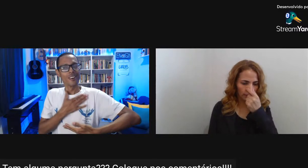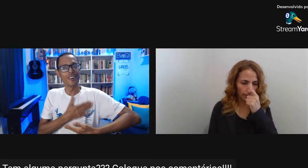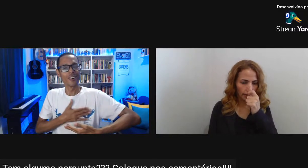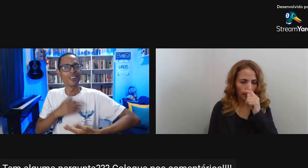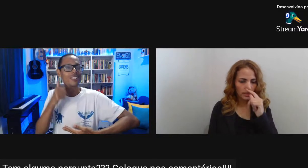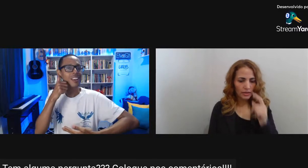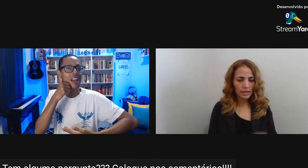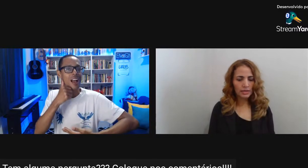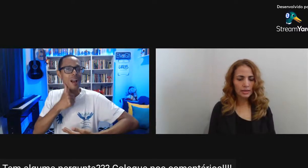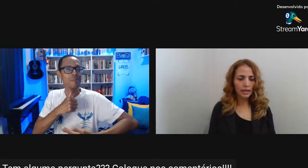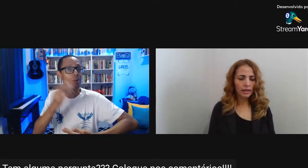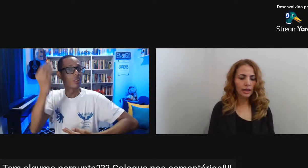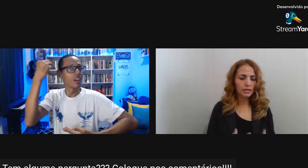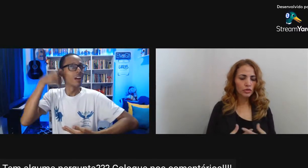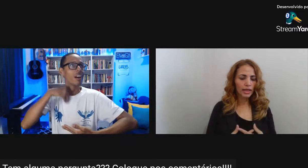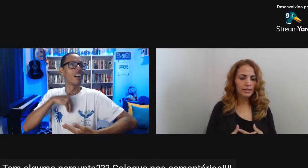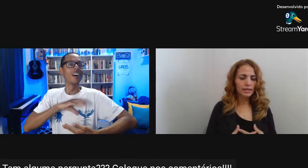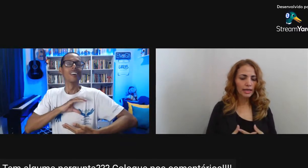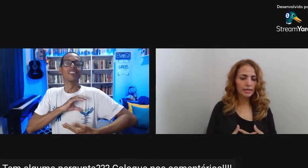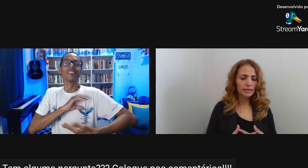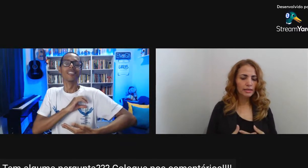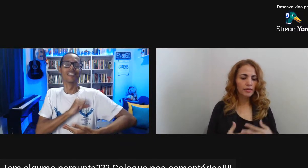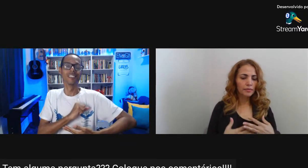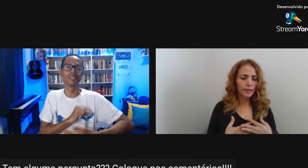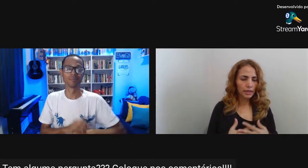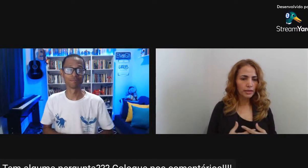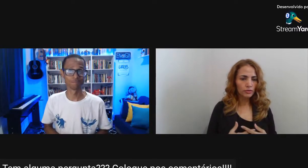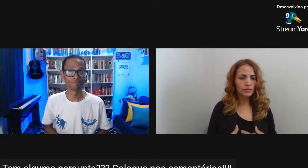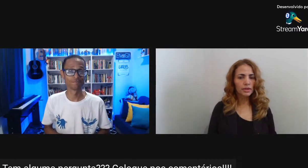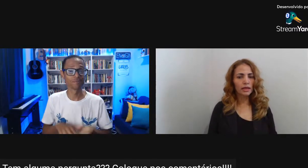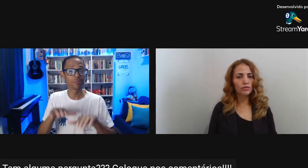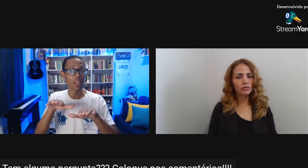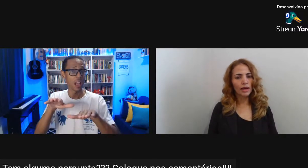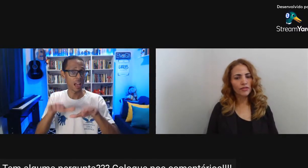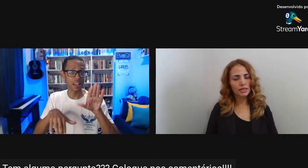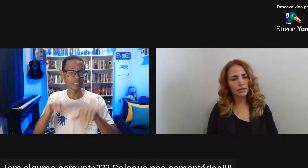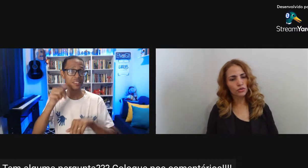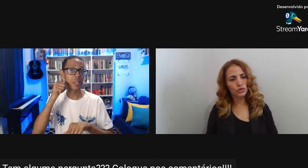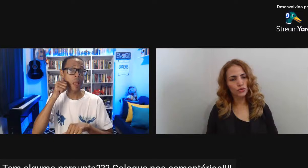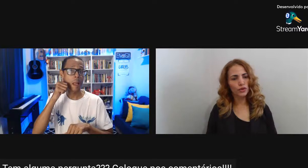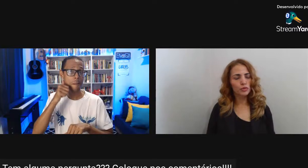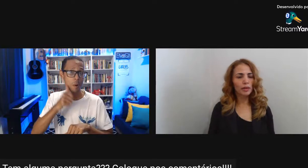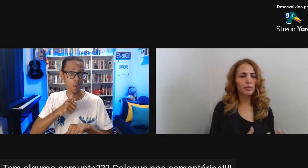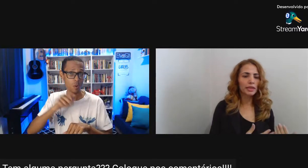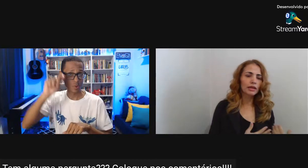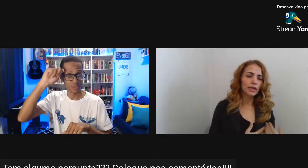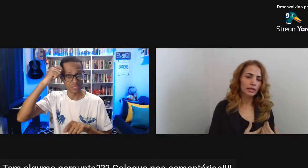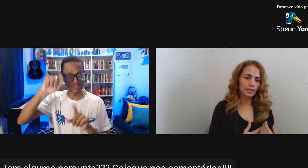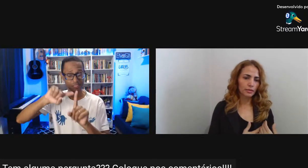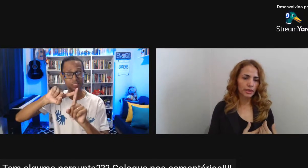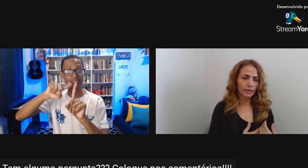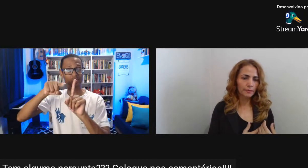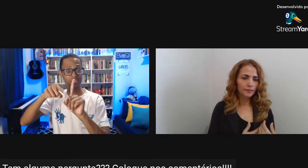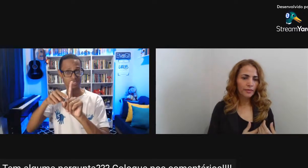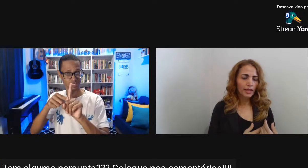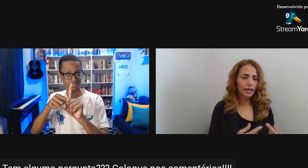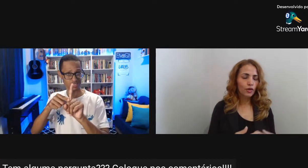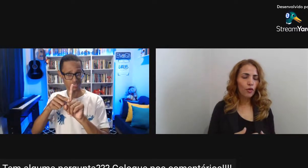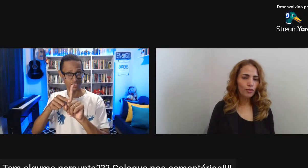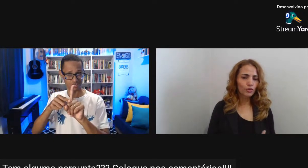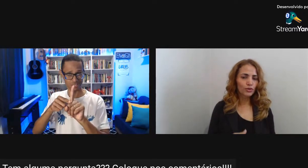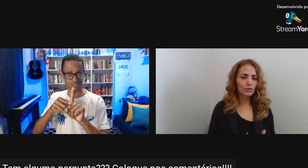verdade Às vezes As mulheres negras Pariam E eram afastadas Dos seus filhos Para amamentar Uma criança branca